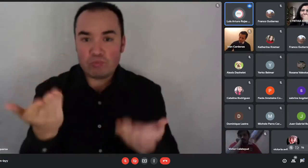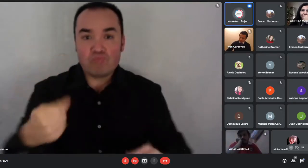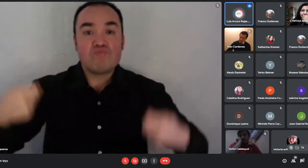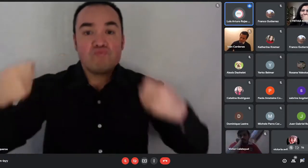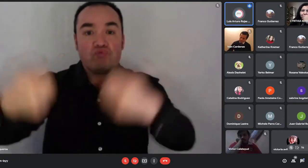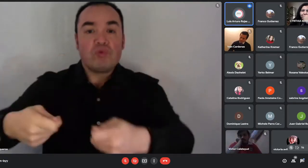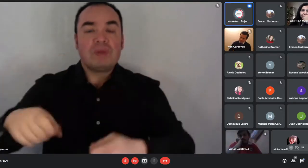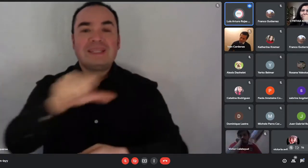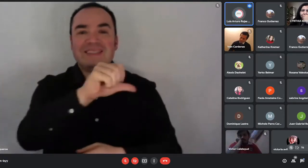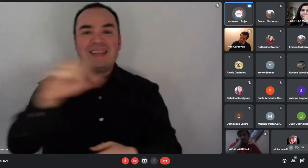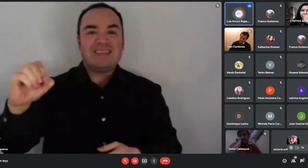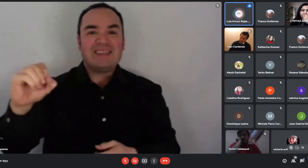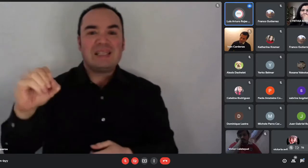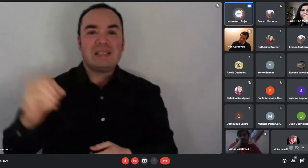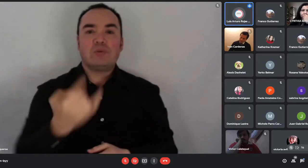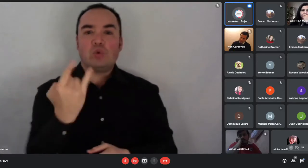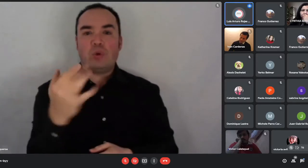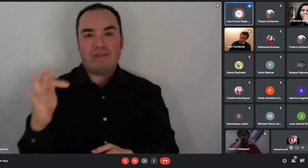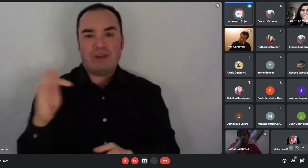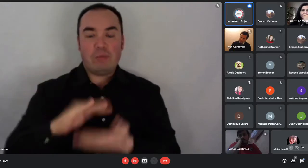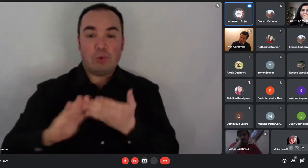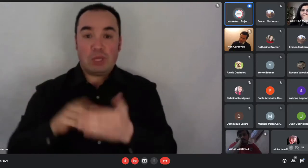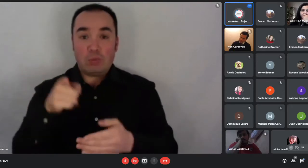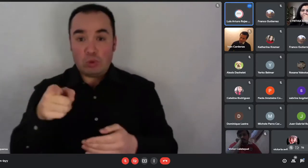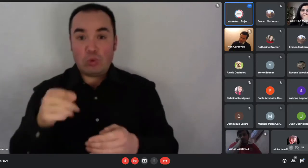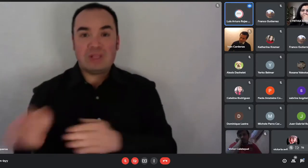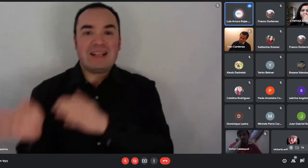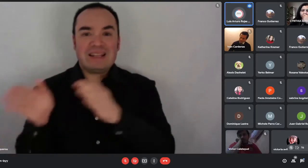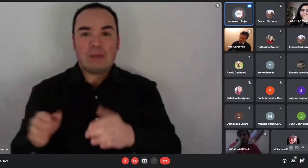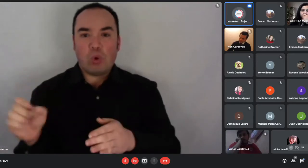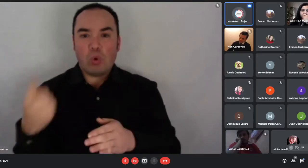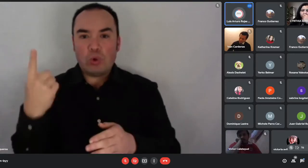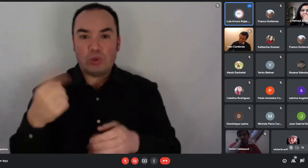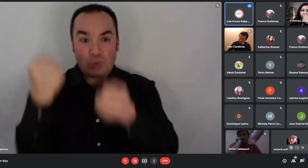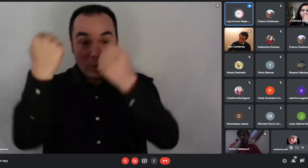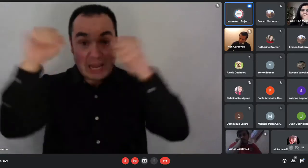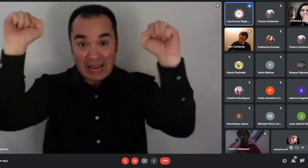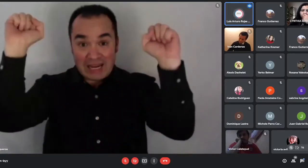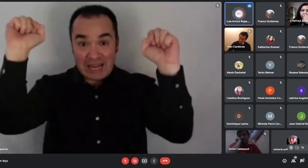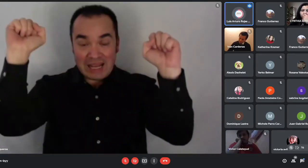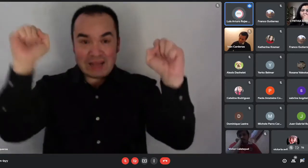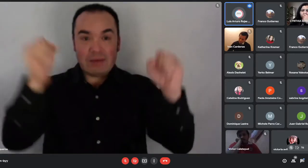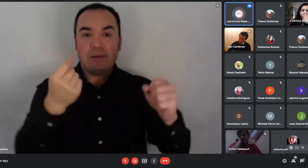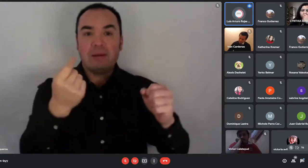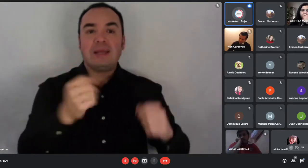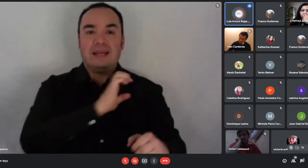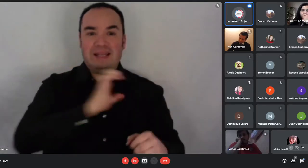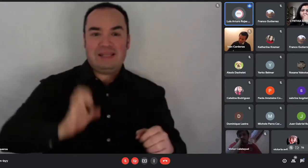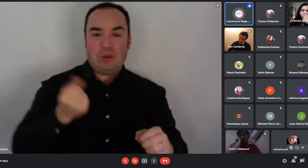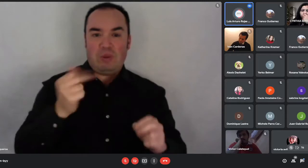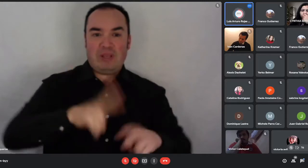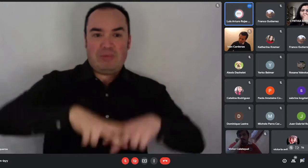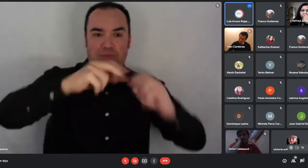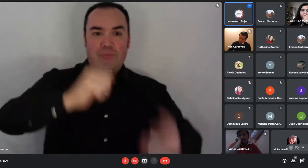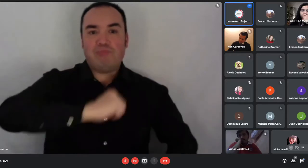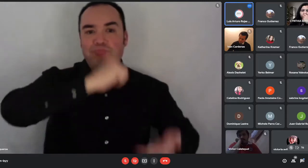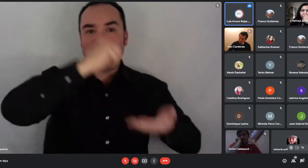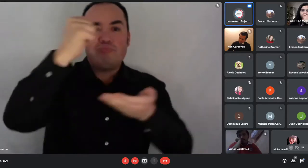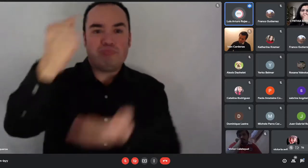subsidio, va a recibir un subsidio fijo de 600 unidades de fomento. Claramente deben saber ustedes que si la vivienda tiene un